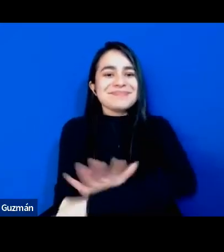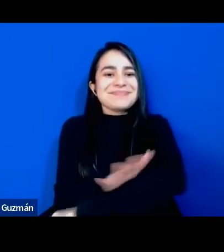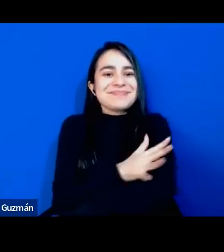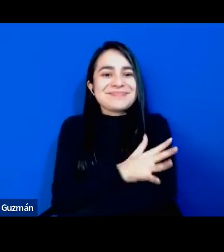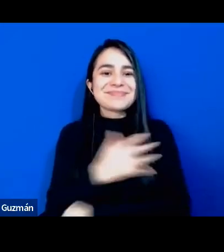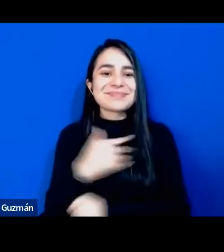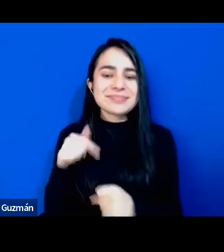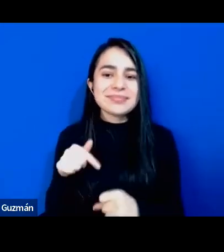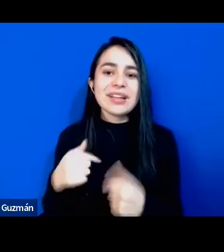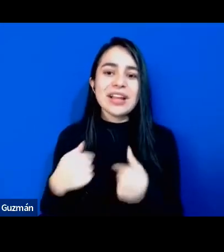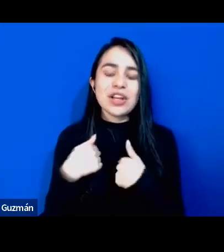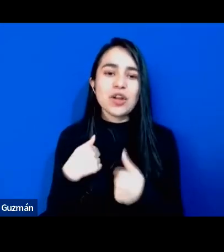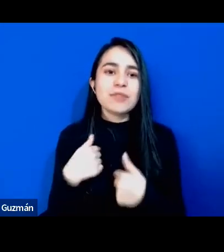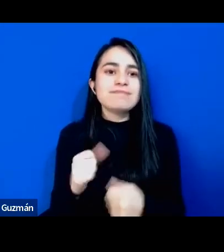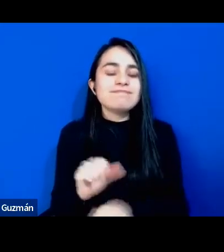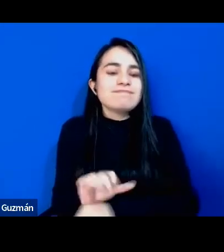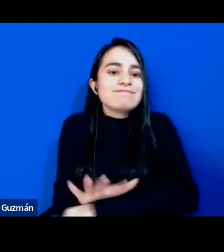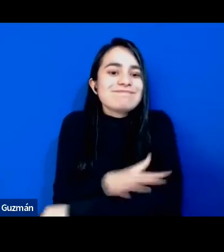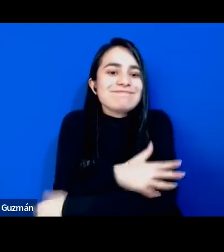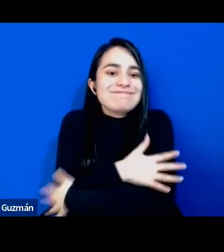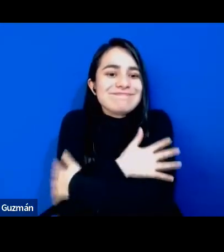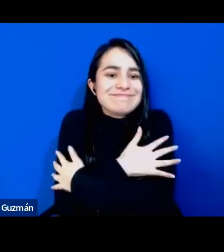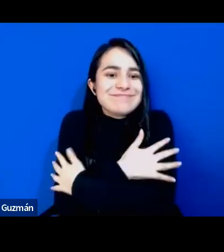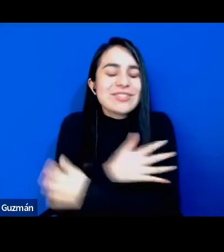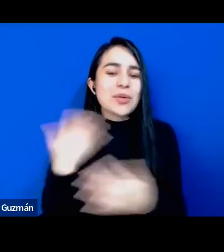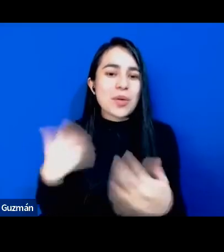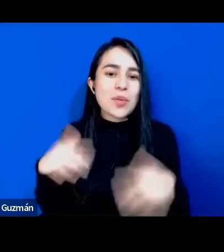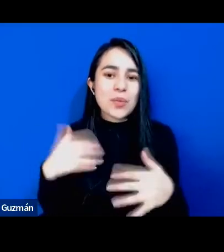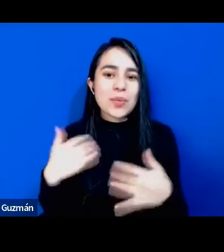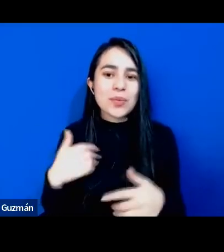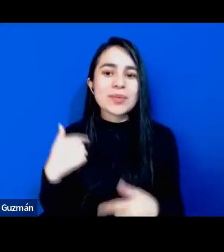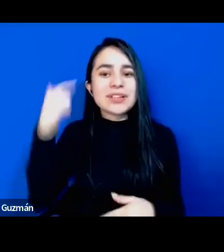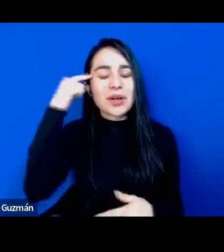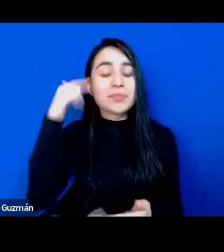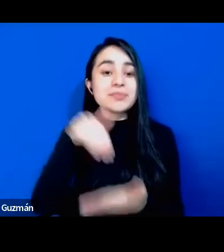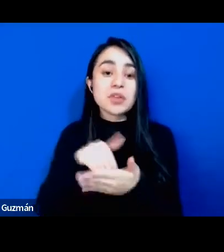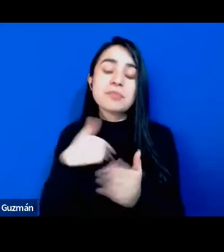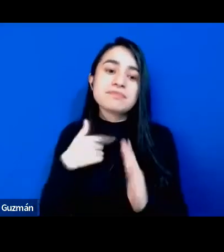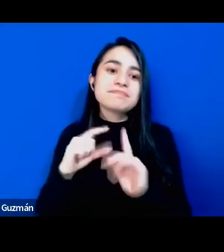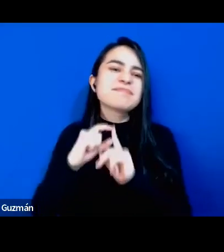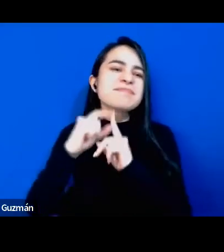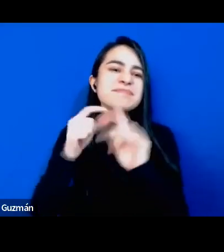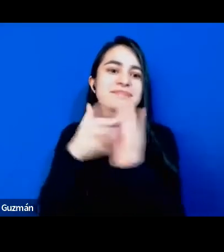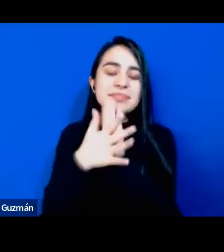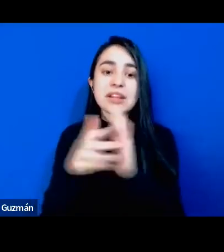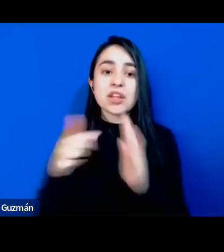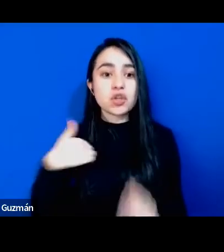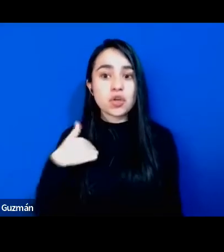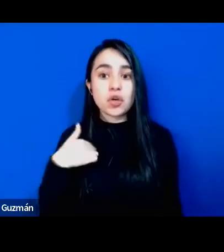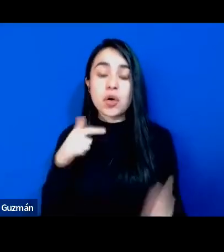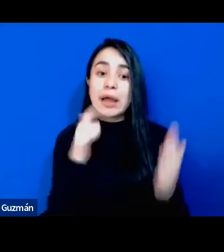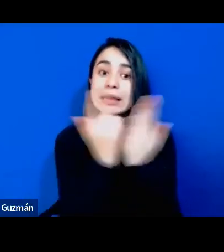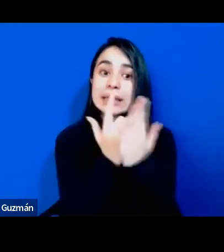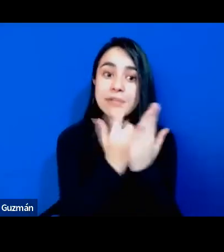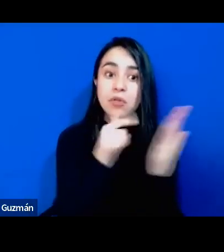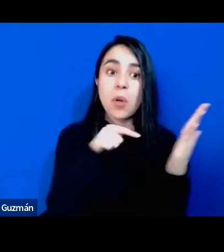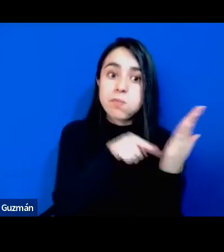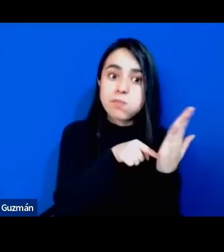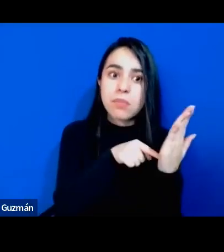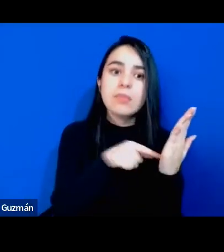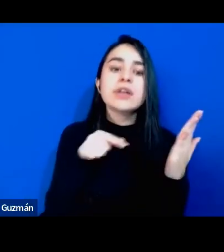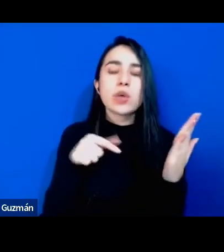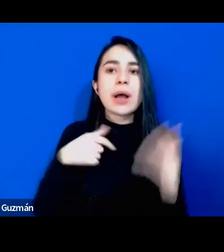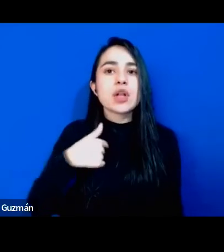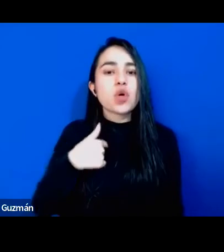estoy más emocionada de lo que he pensado quiero decir que para mí este libro era una deuda